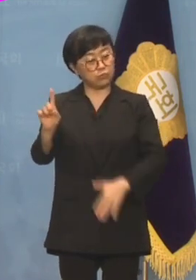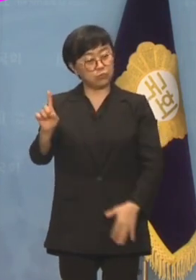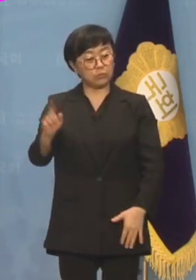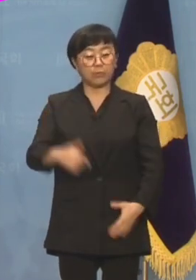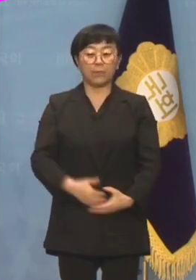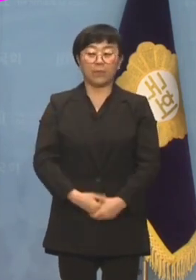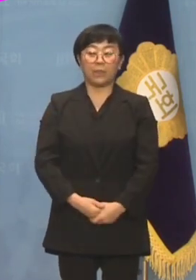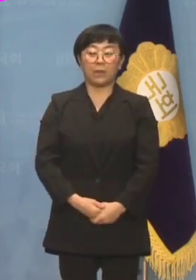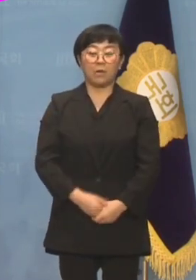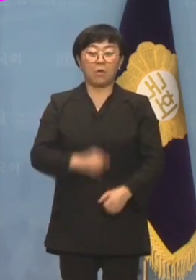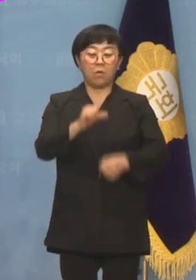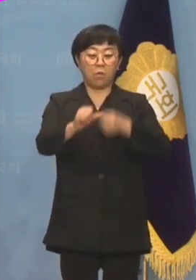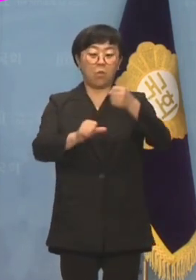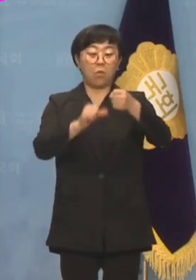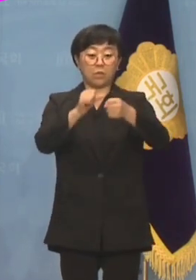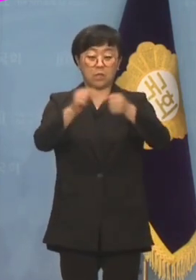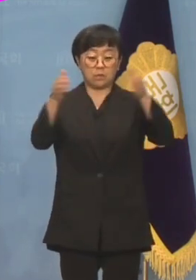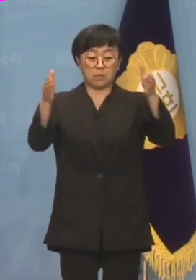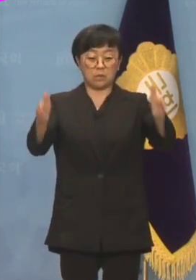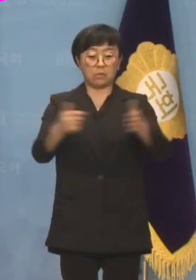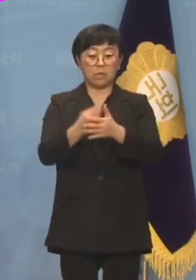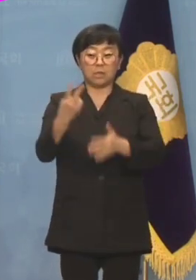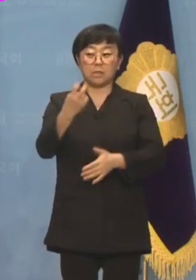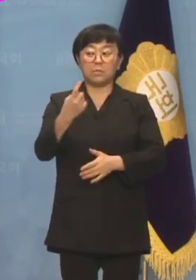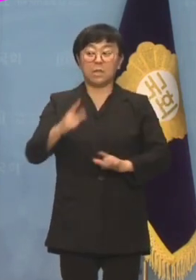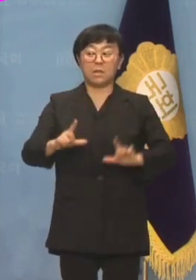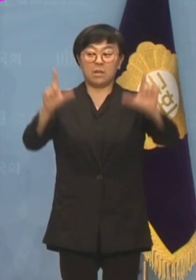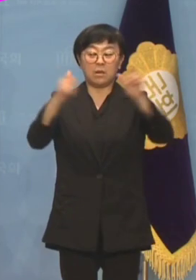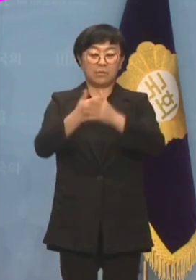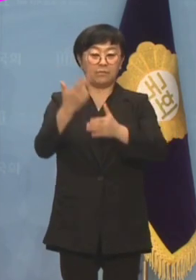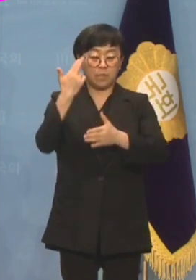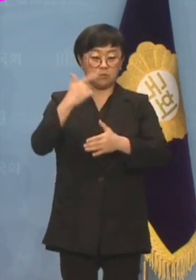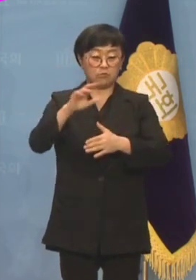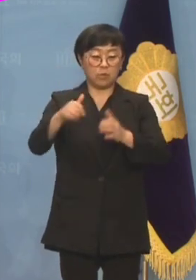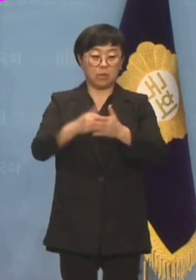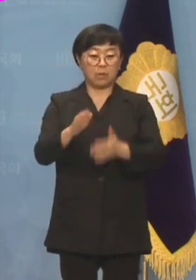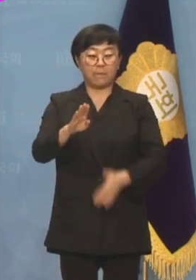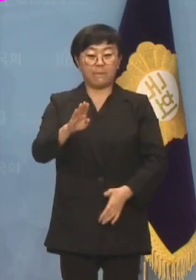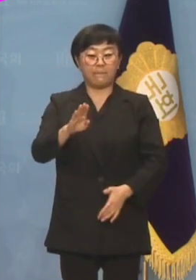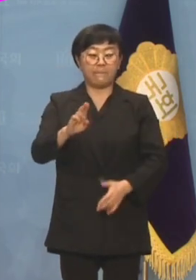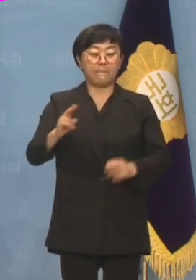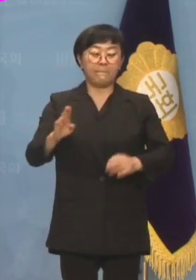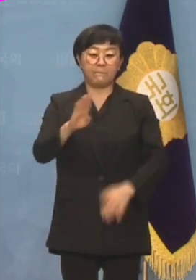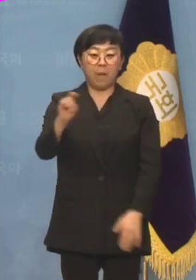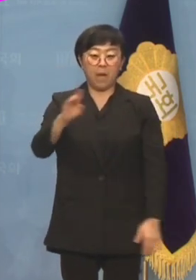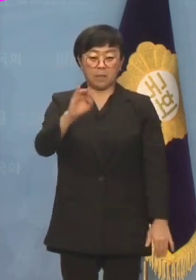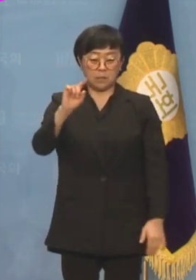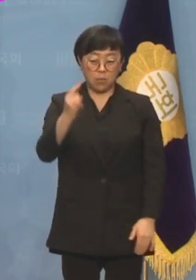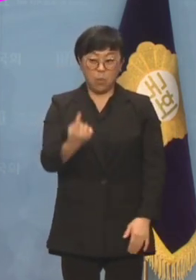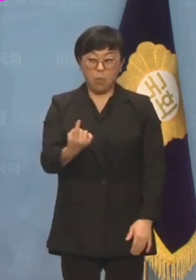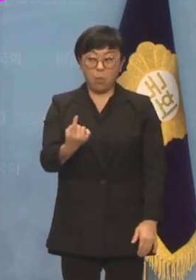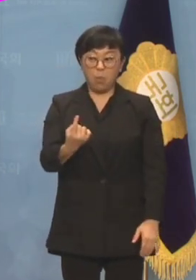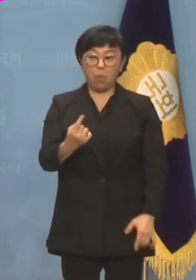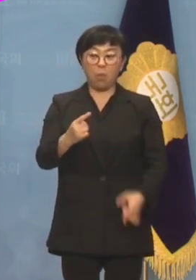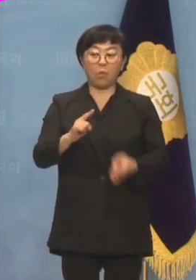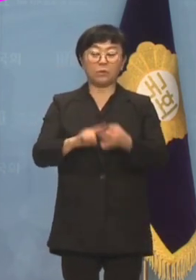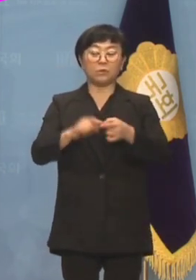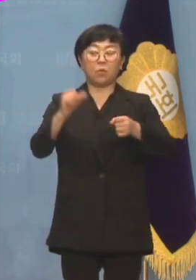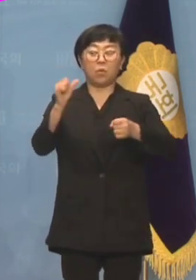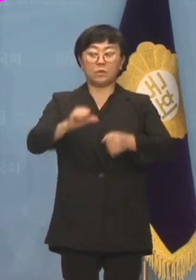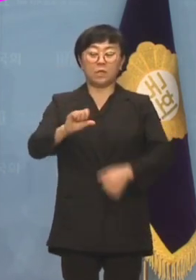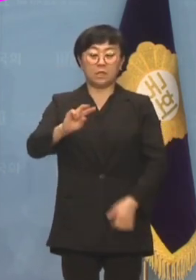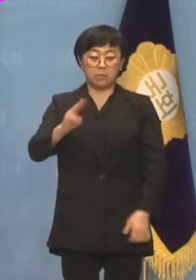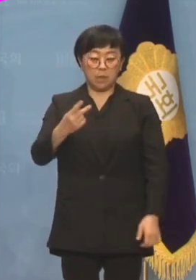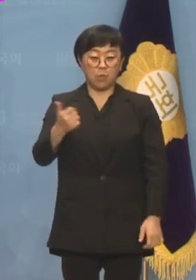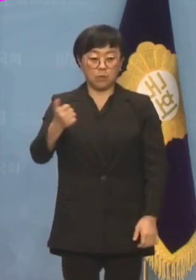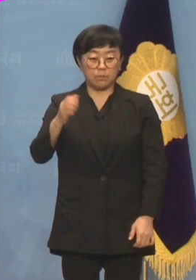5년 임기 가운데 2021년 미국의 바이오 기업인 사이티바로부터 5